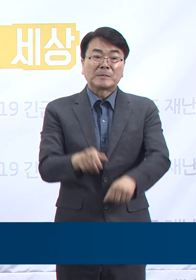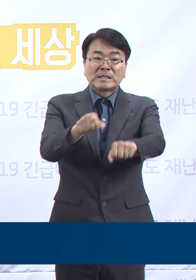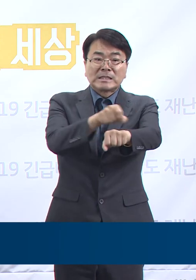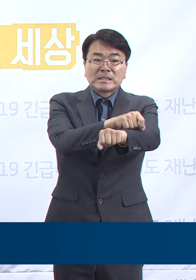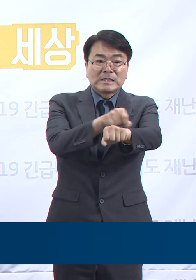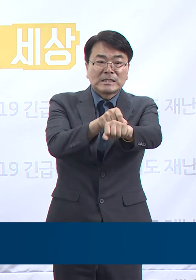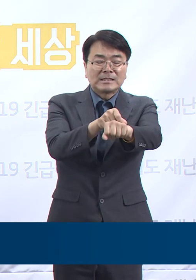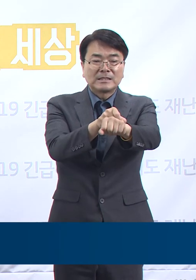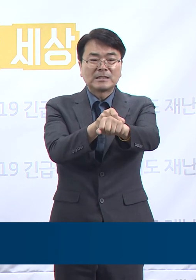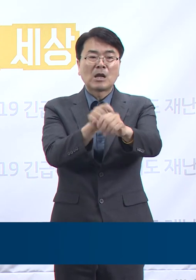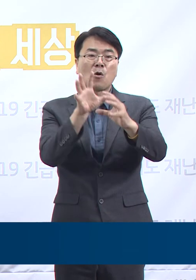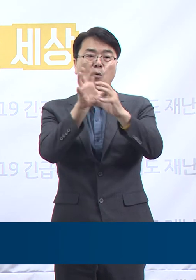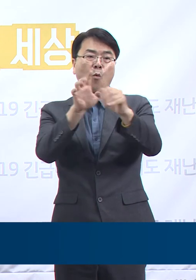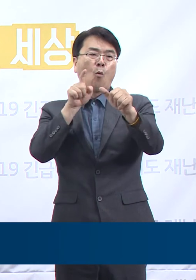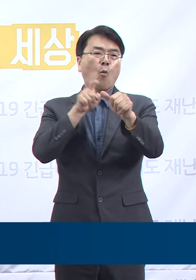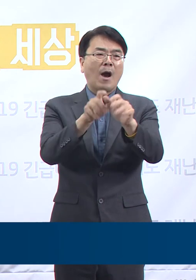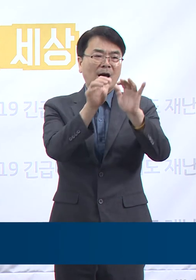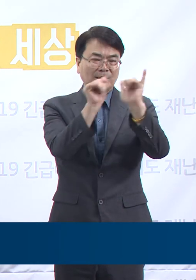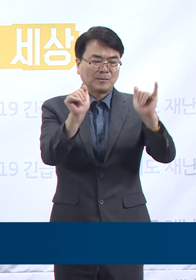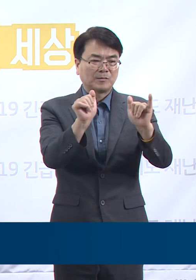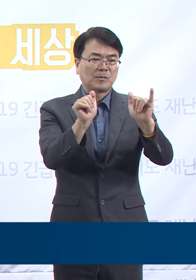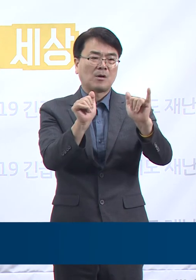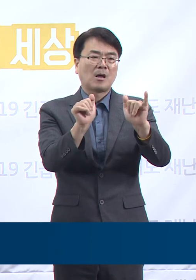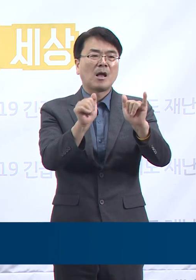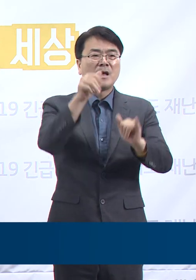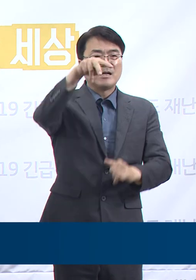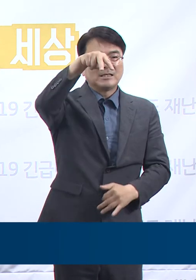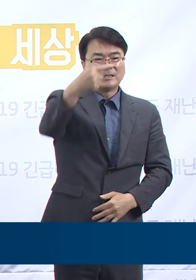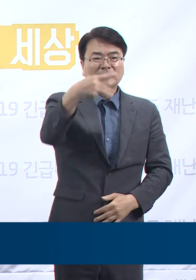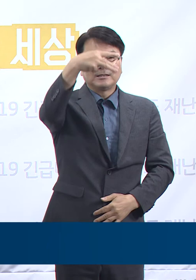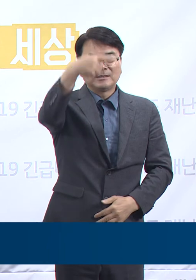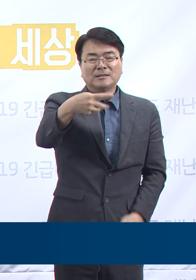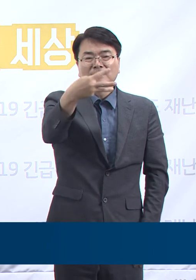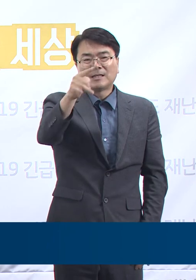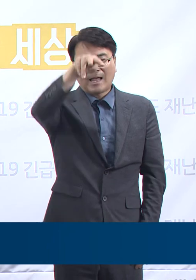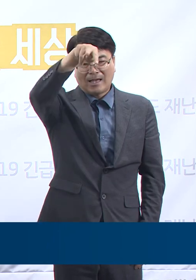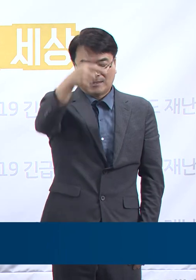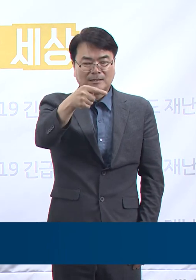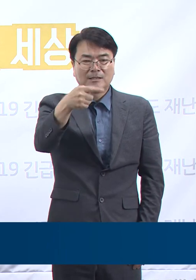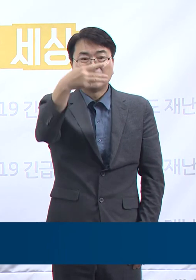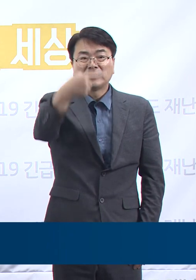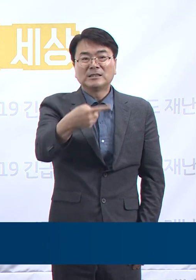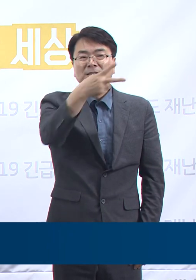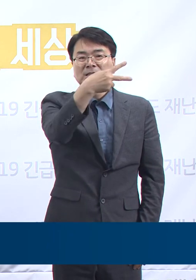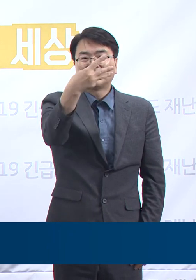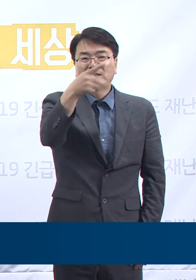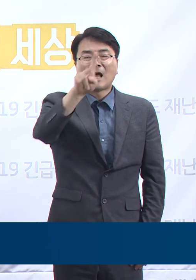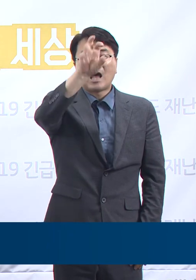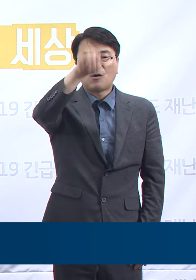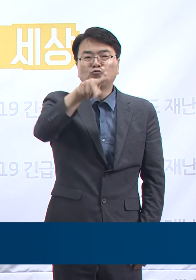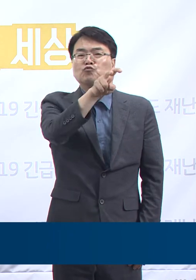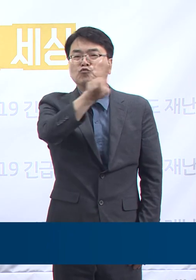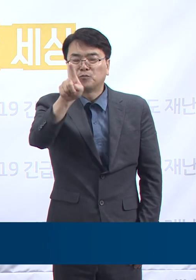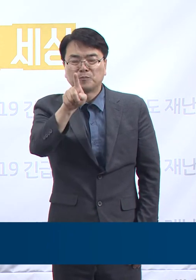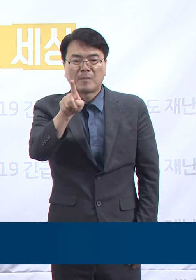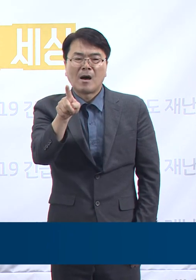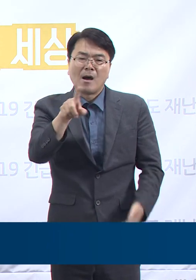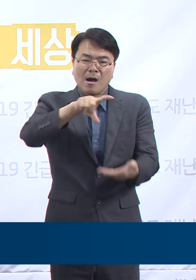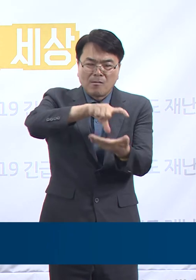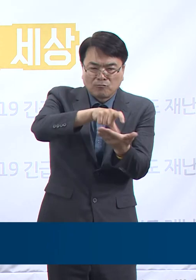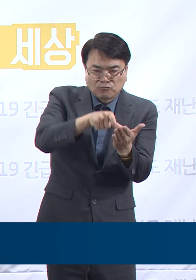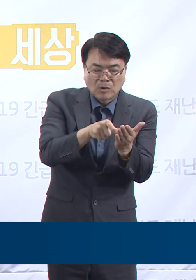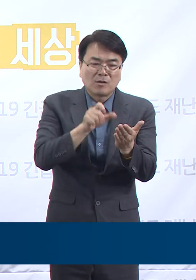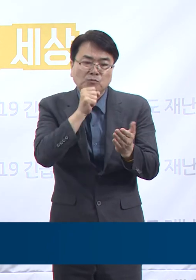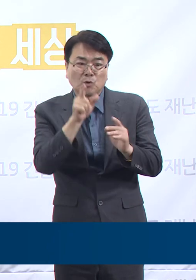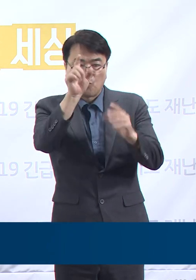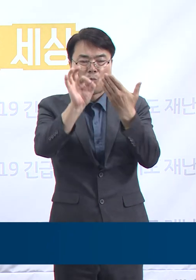확진자의 외상후 스트레스 장애, PTSD 정도는 같은 질문을 던져 응답한 전 국민이나 경기 도민보다